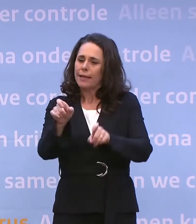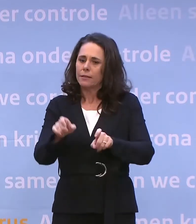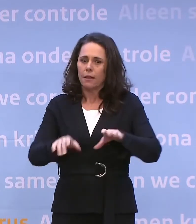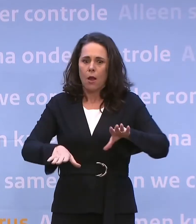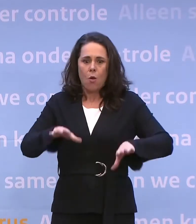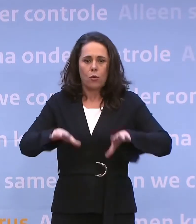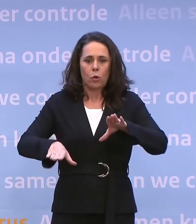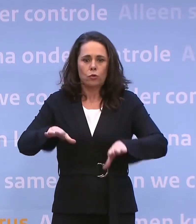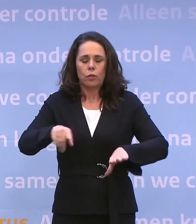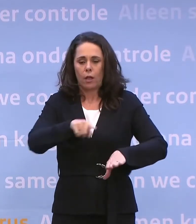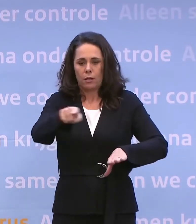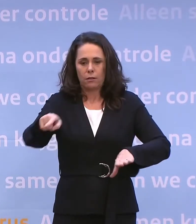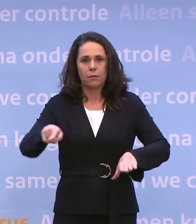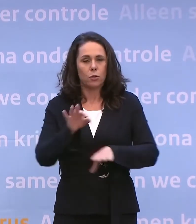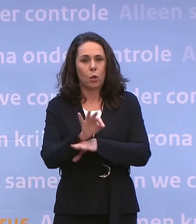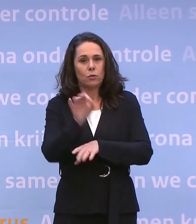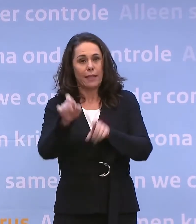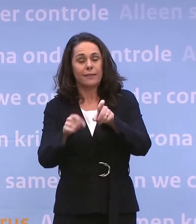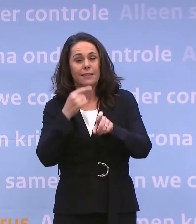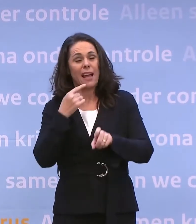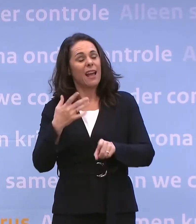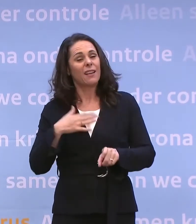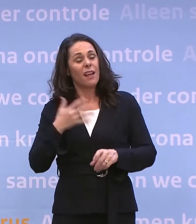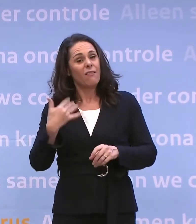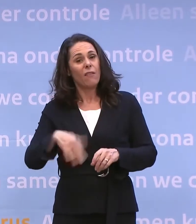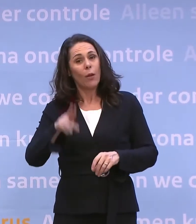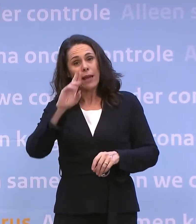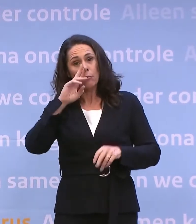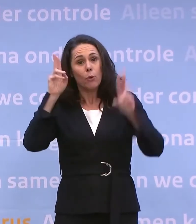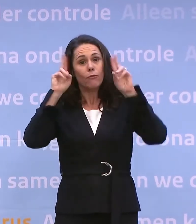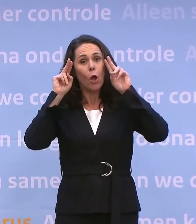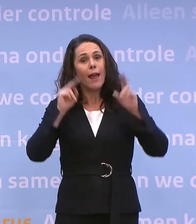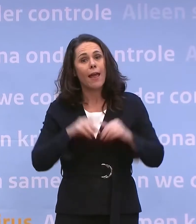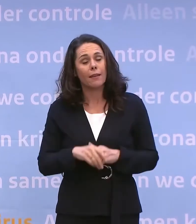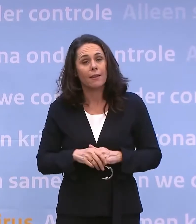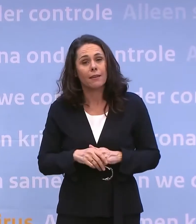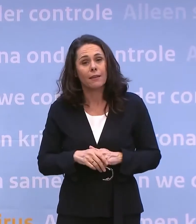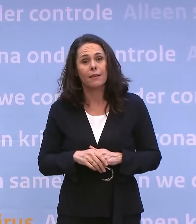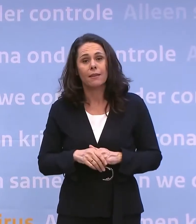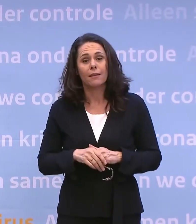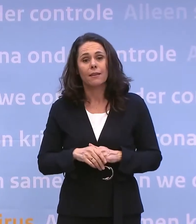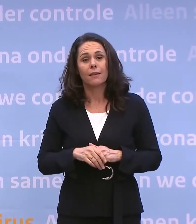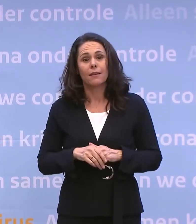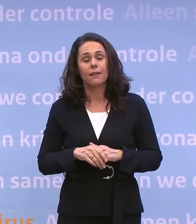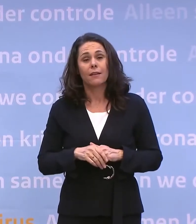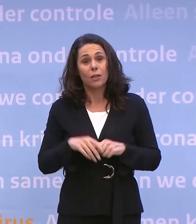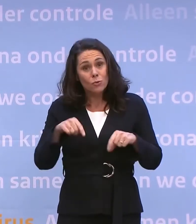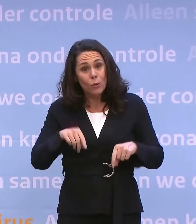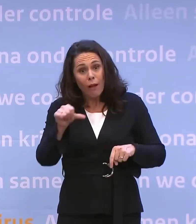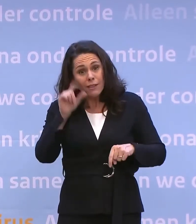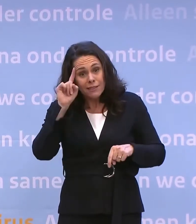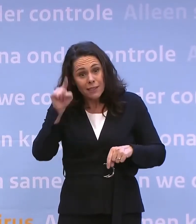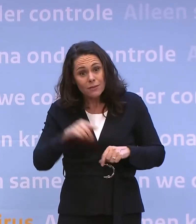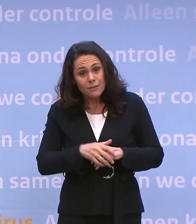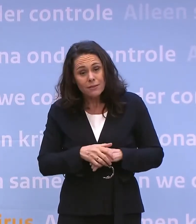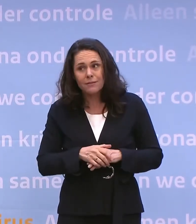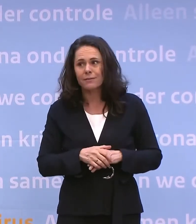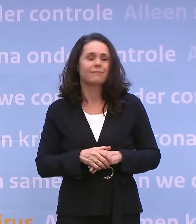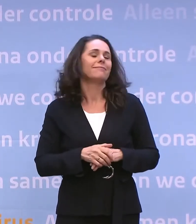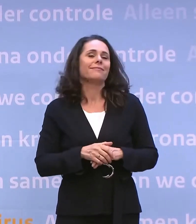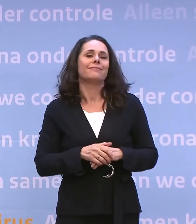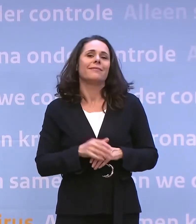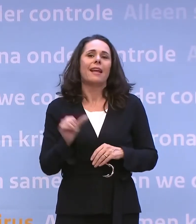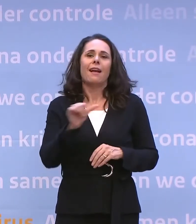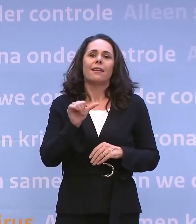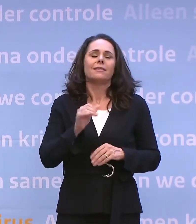En ik vroeg me af of je muzieksmaak nou veranderd is. Is dat compleet anders deze dagen of is het nog hetzelfde? Kun je daar wat over vertellen? Nou, niet heel anders,